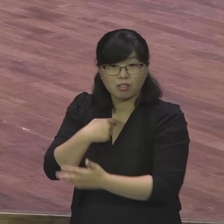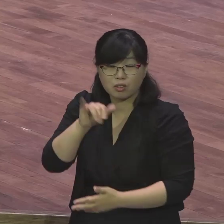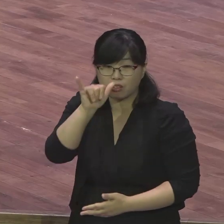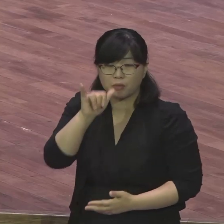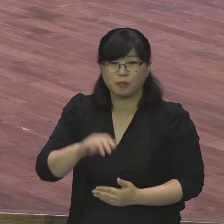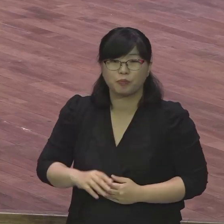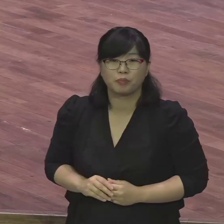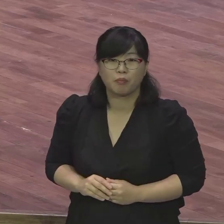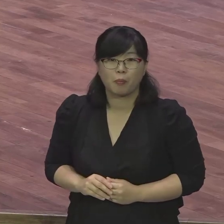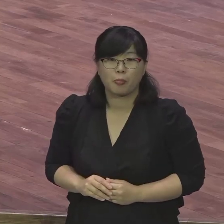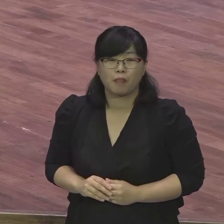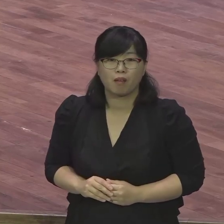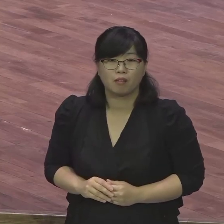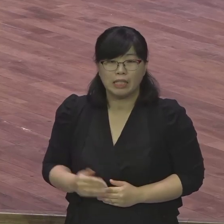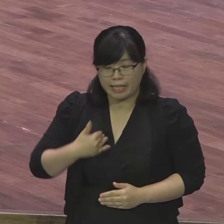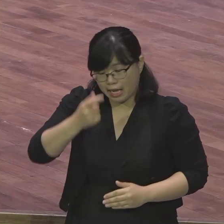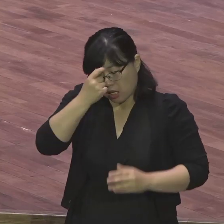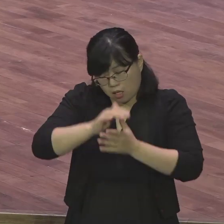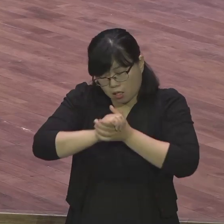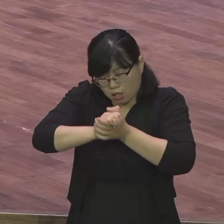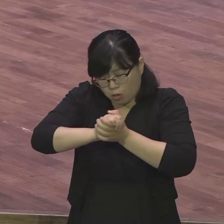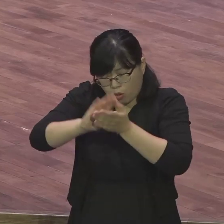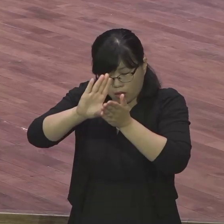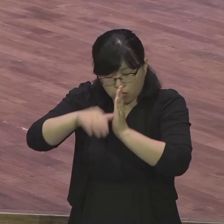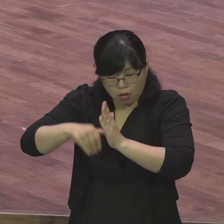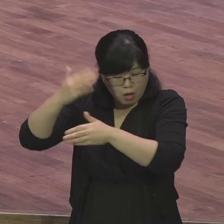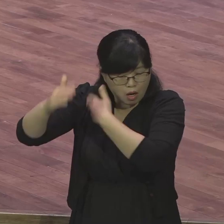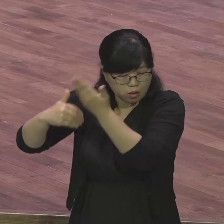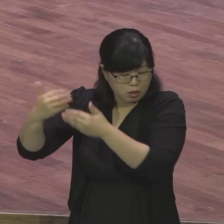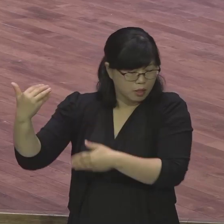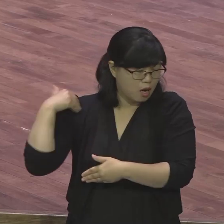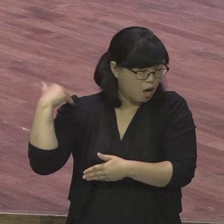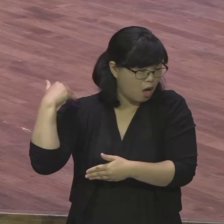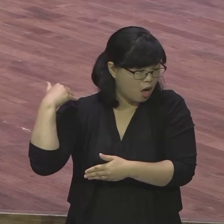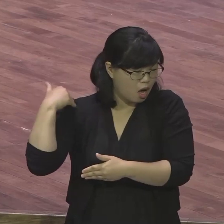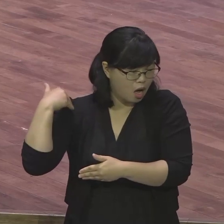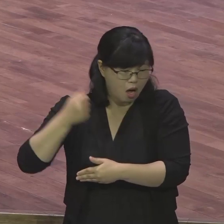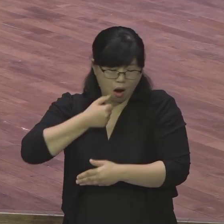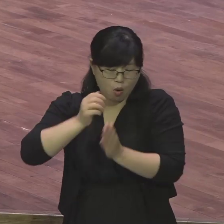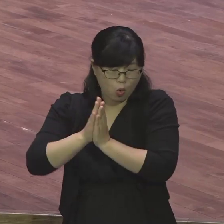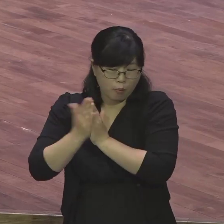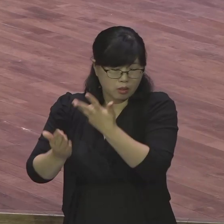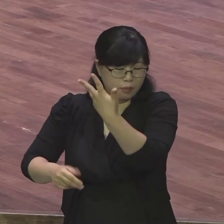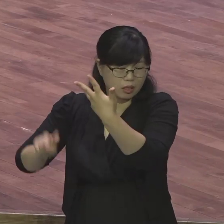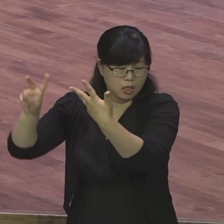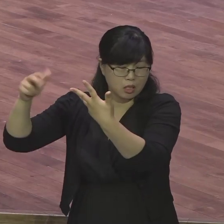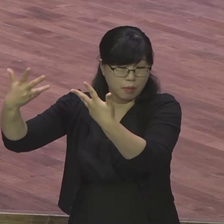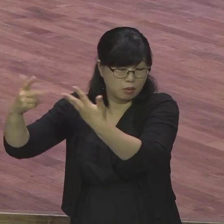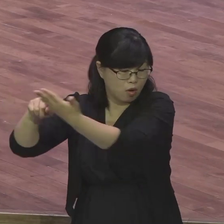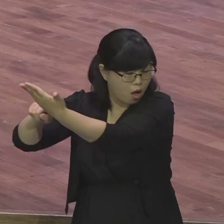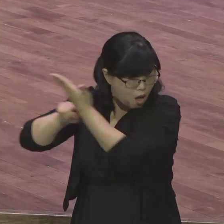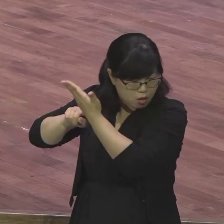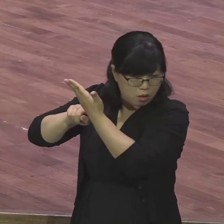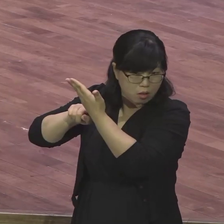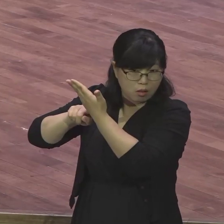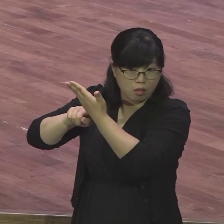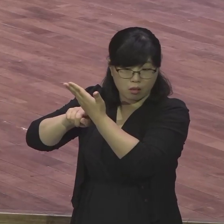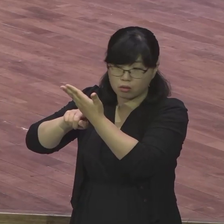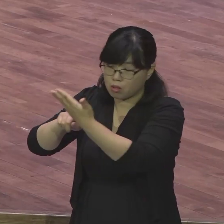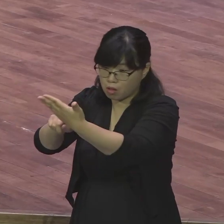비목사몽 중에서 비목사몽 중에서 이렇게 졸고 있는데 서예가가 있어요